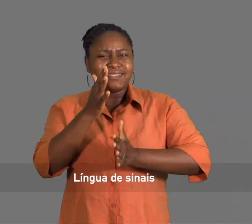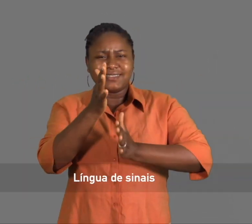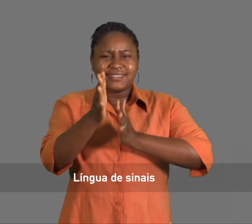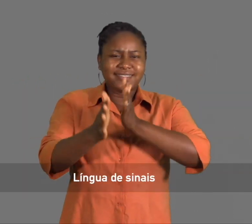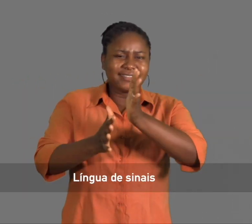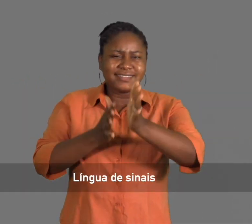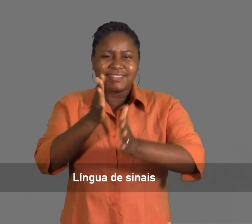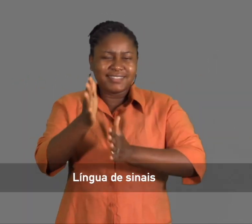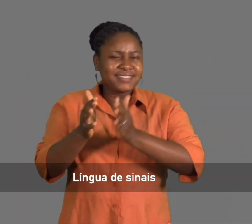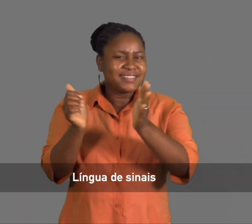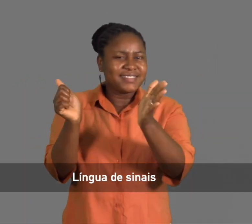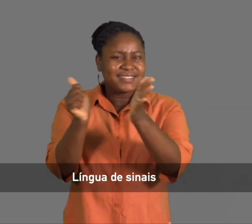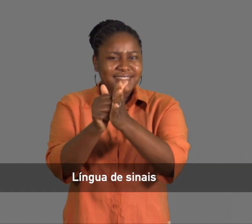Língua de Sinais